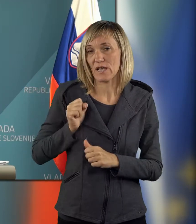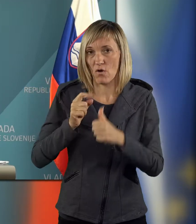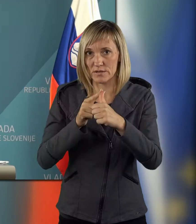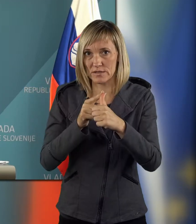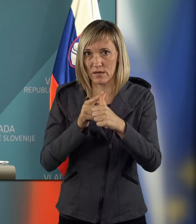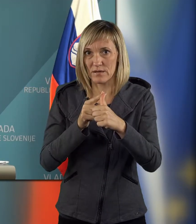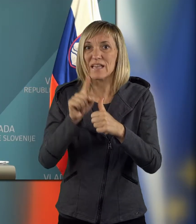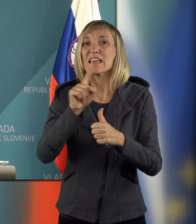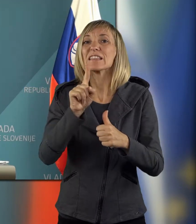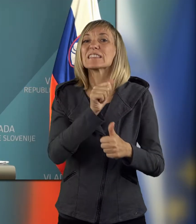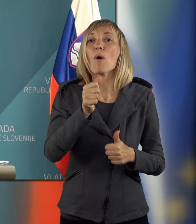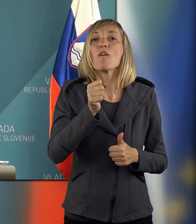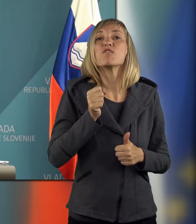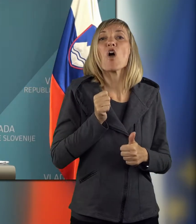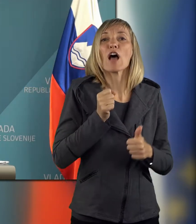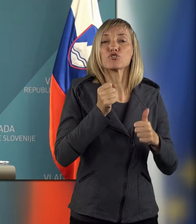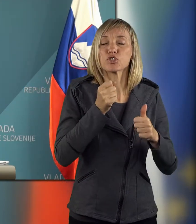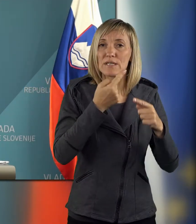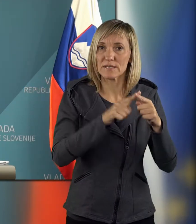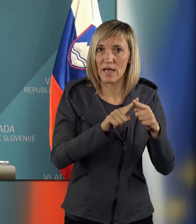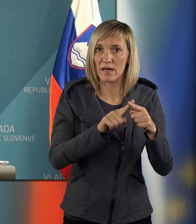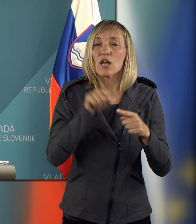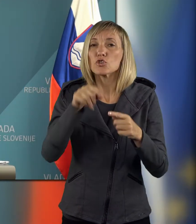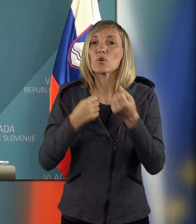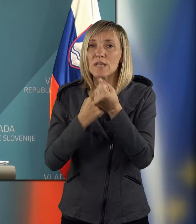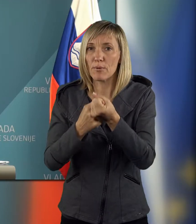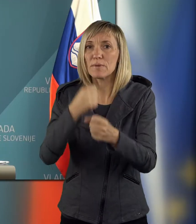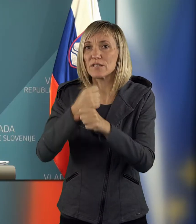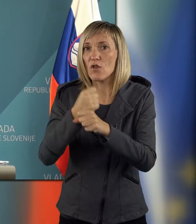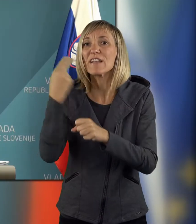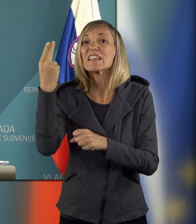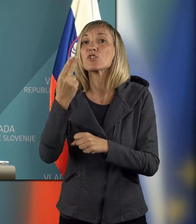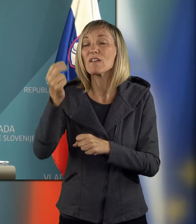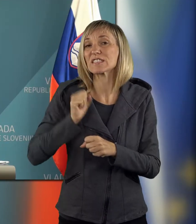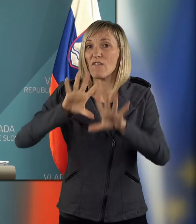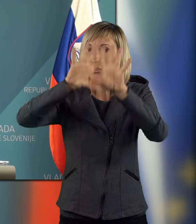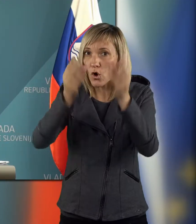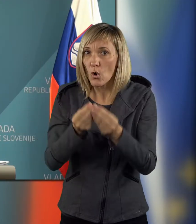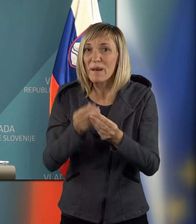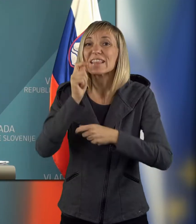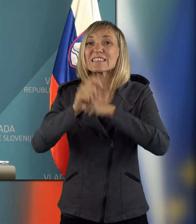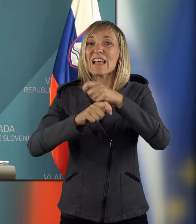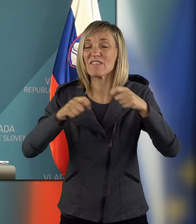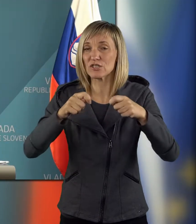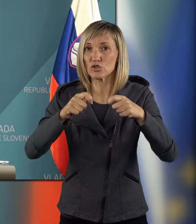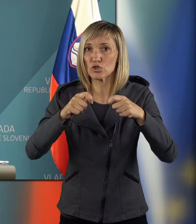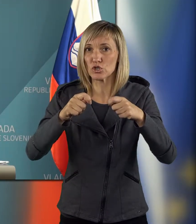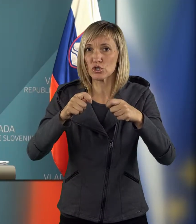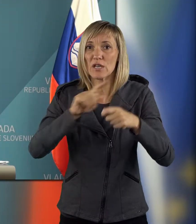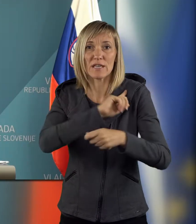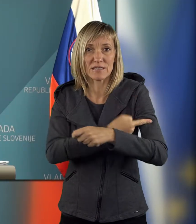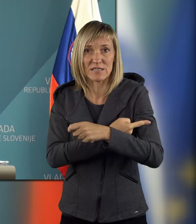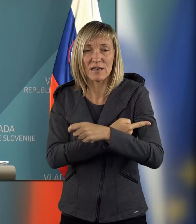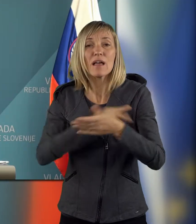vojska in nevojaški del obramnega sistema, šimer se podpira delovanje slovenske vojske in zavezniških sil, ter načrtuje